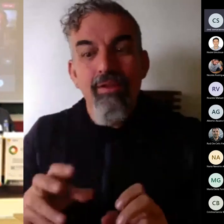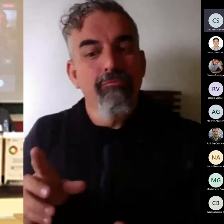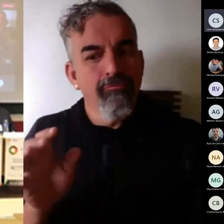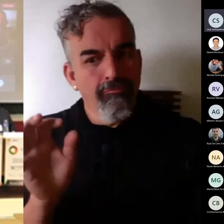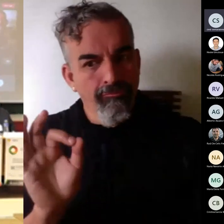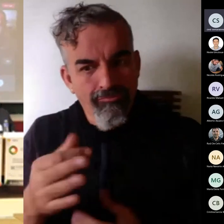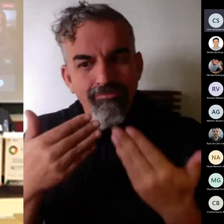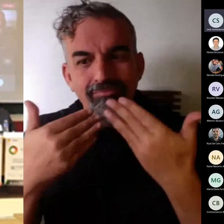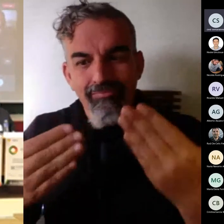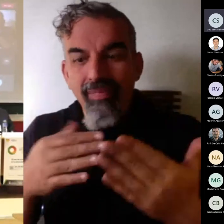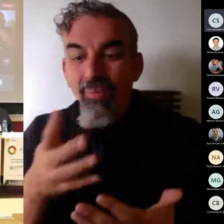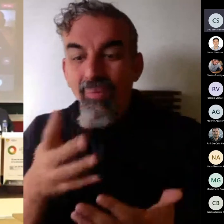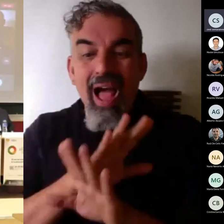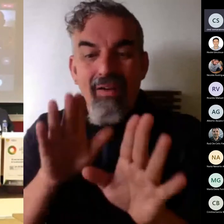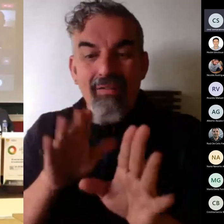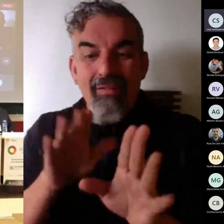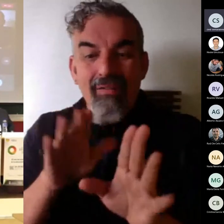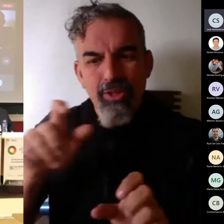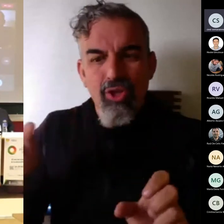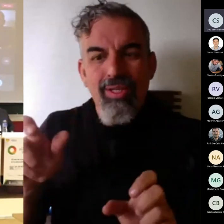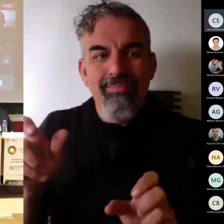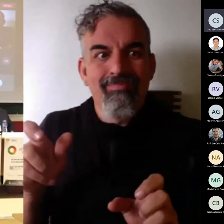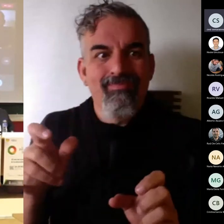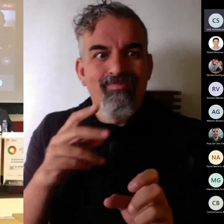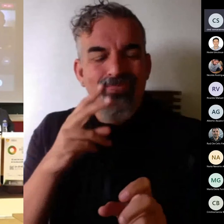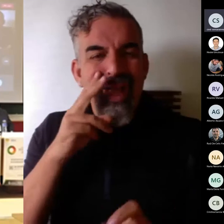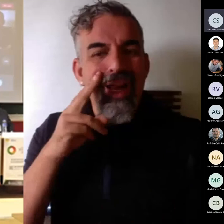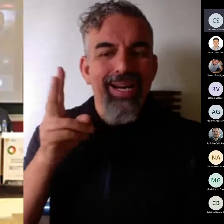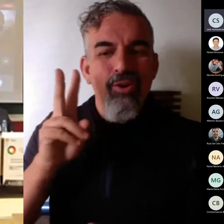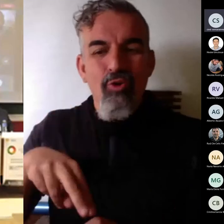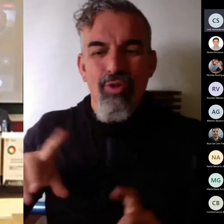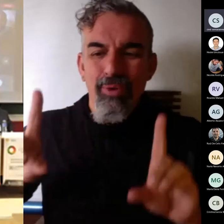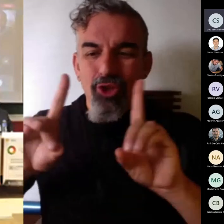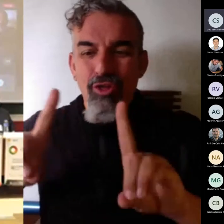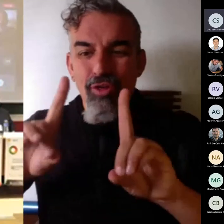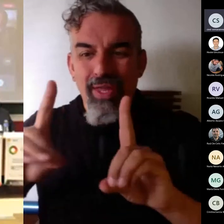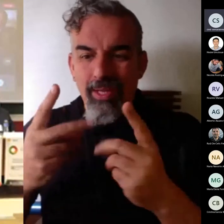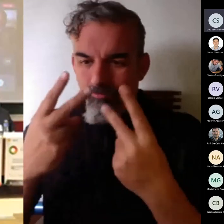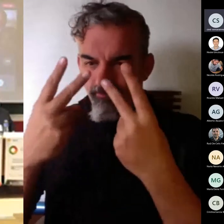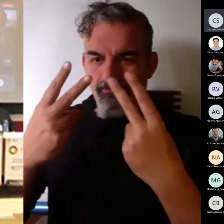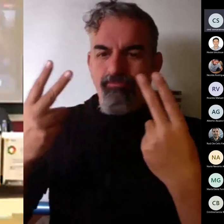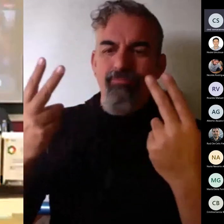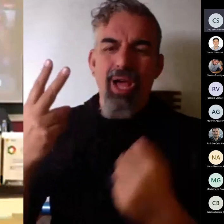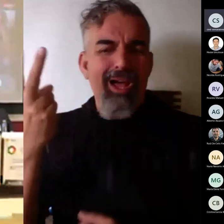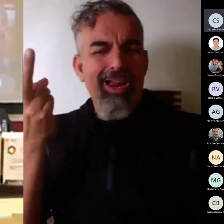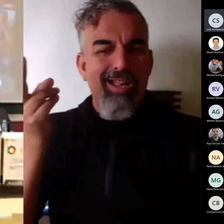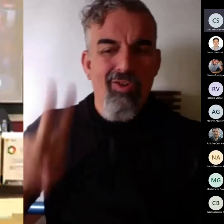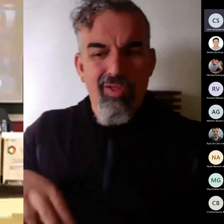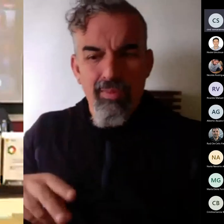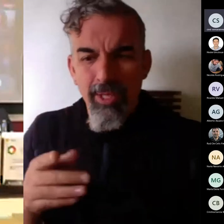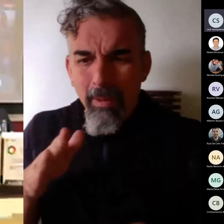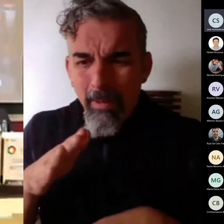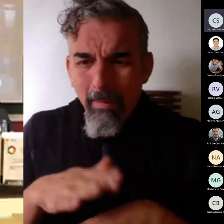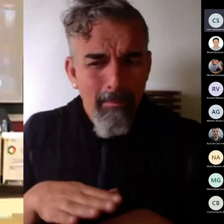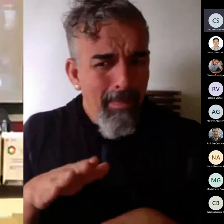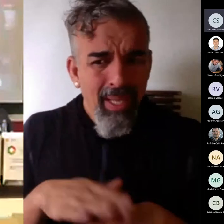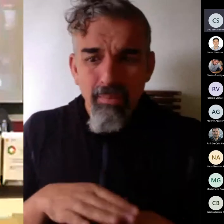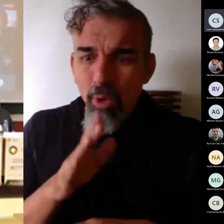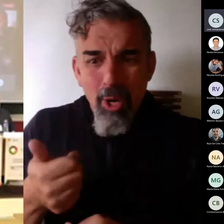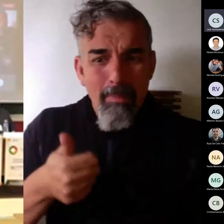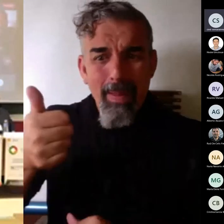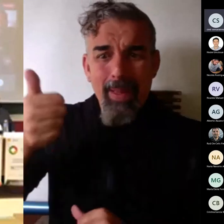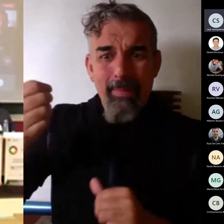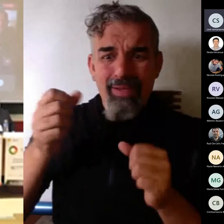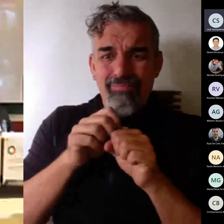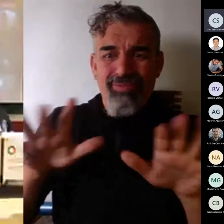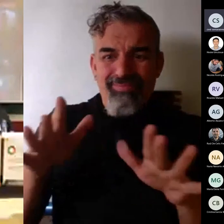creo que al final el reconocimiento docente es un reconocimiento mínimo muy emocional por tus alumnos por todo pero no hay una repercusión